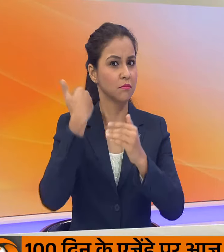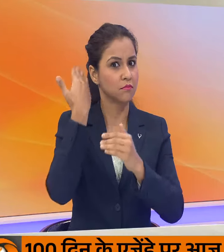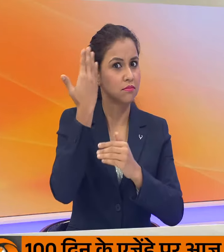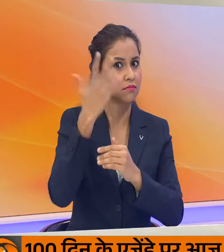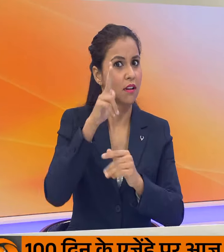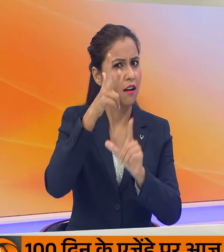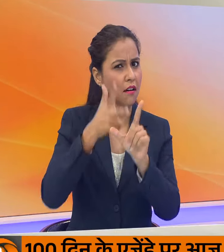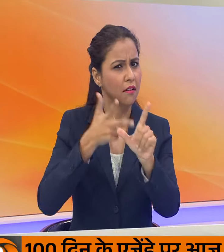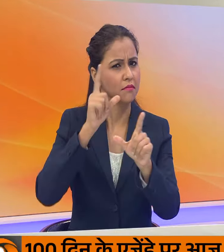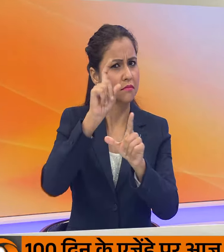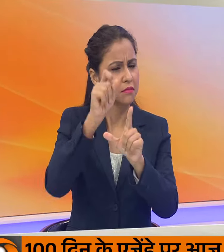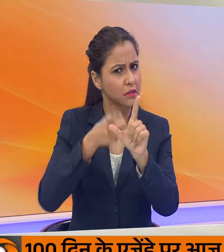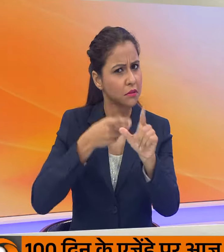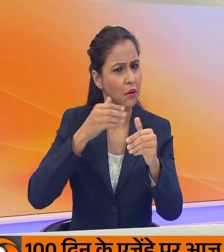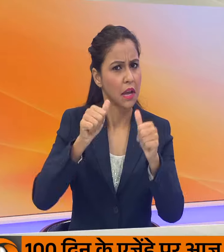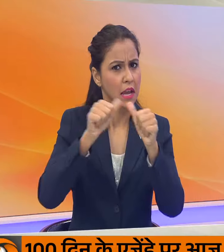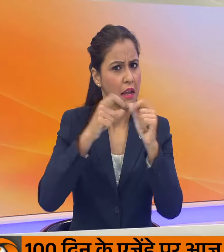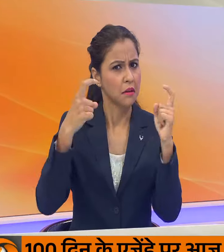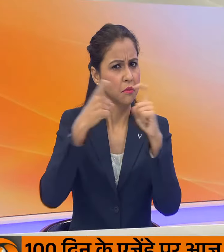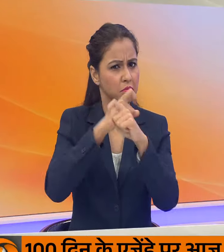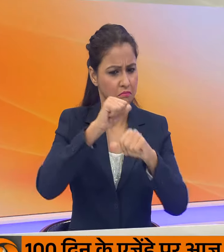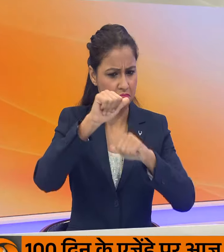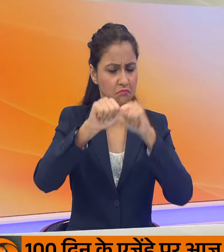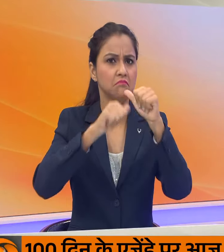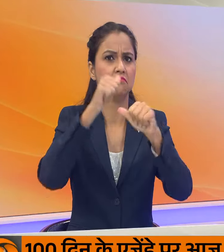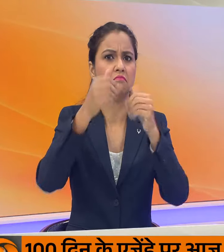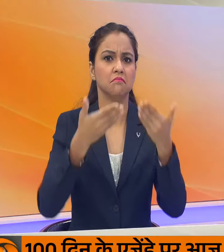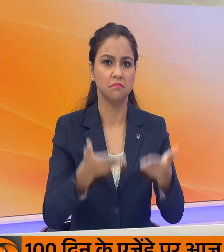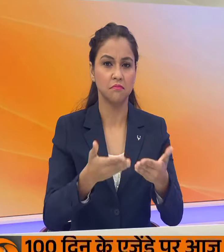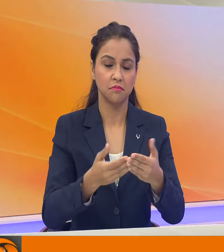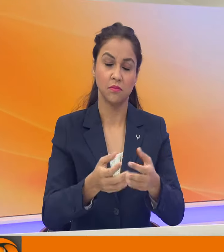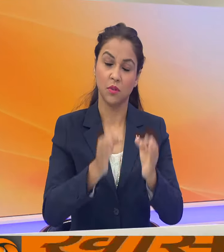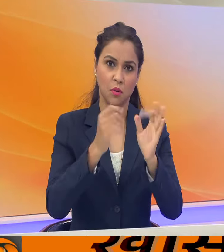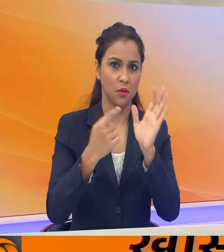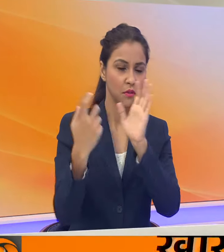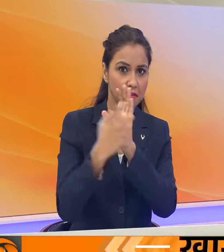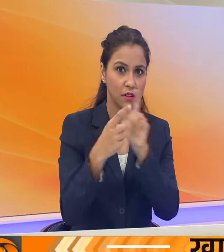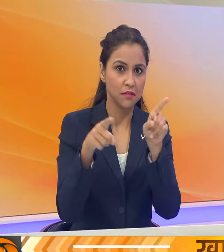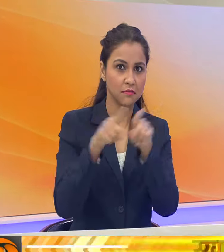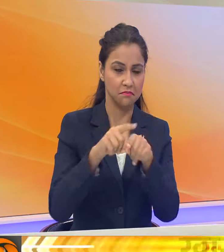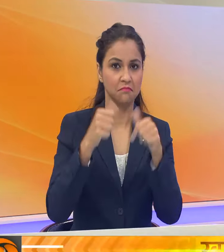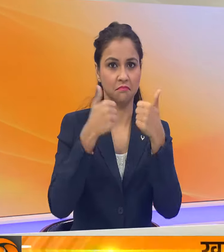सालों में अरुनाचल प्रदीश में हुआ है ये उसी कही एक रिफ्लेक्शन है